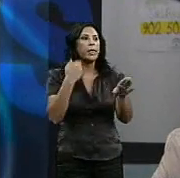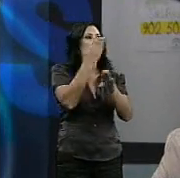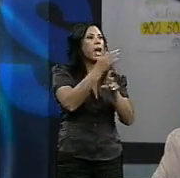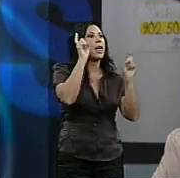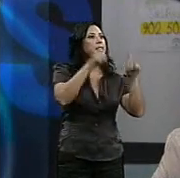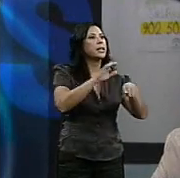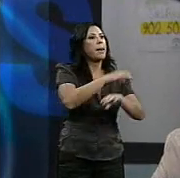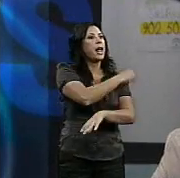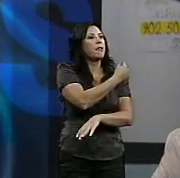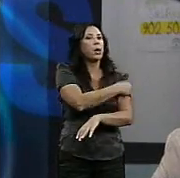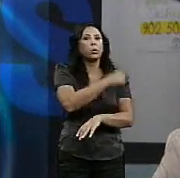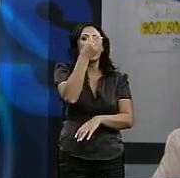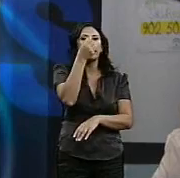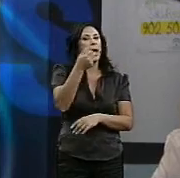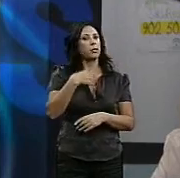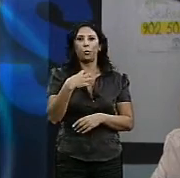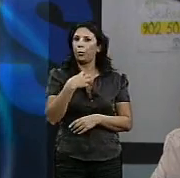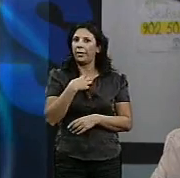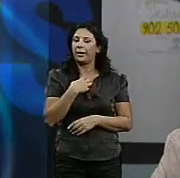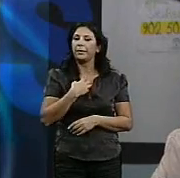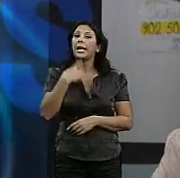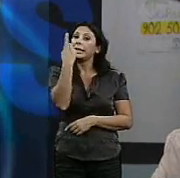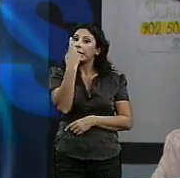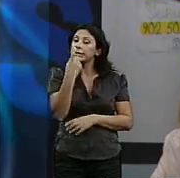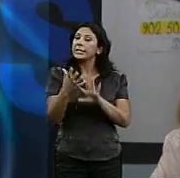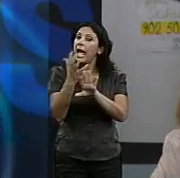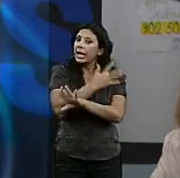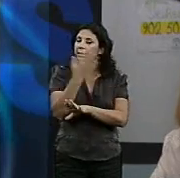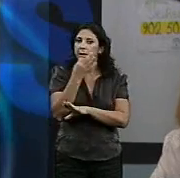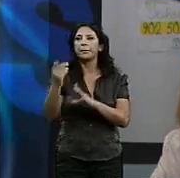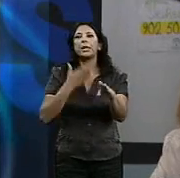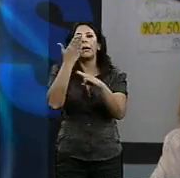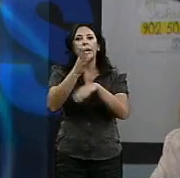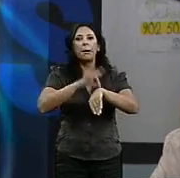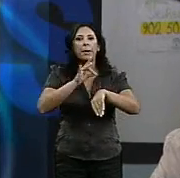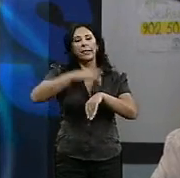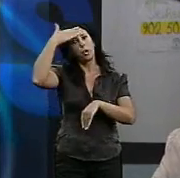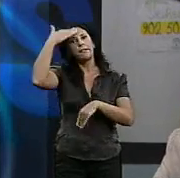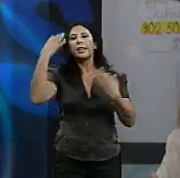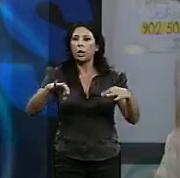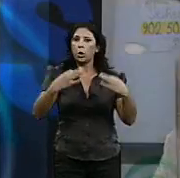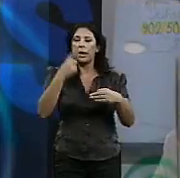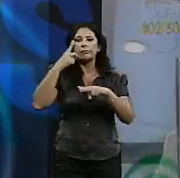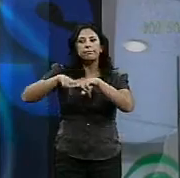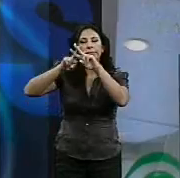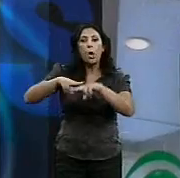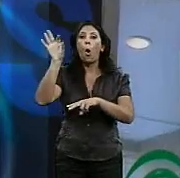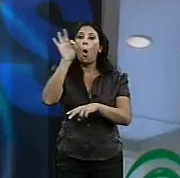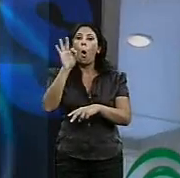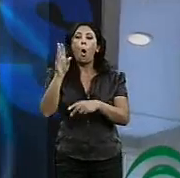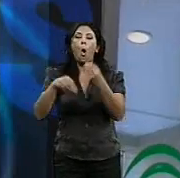vacunas de la gripe A, sino que sería necesario que pasara por la consulta del médico de cabecera o incluso que hiciera el cribaje, el enfermero, las